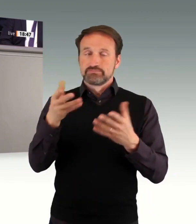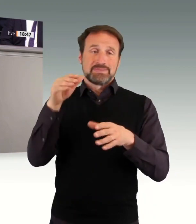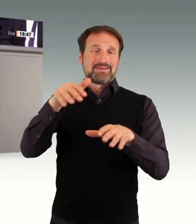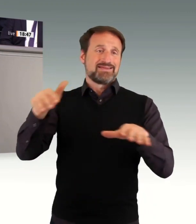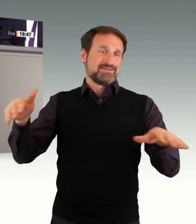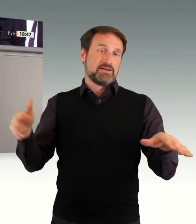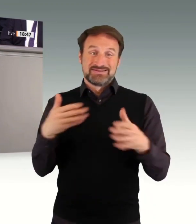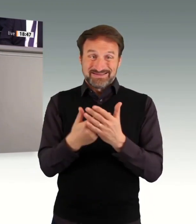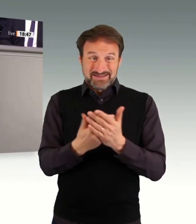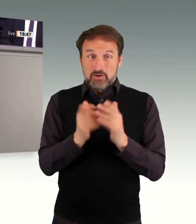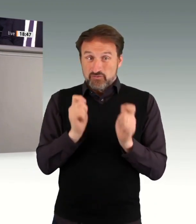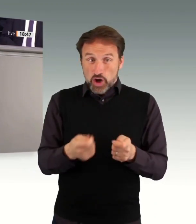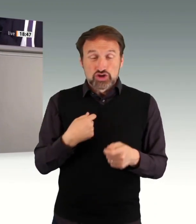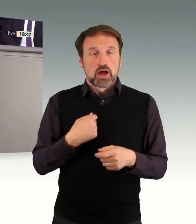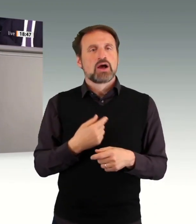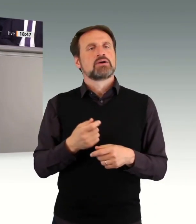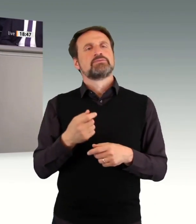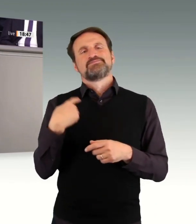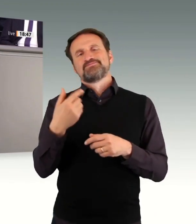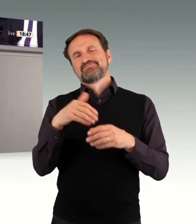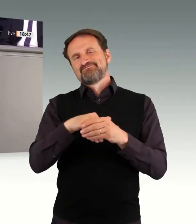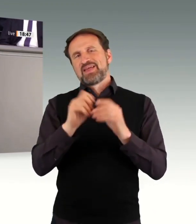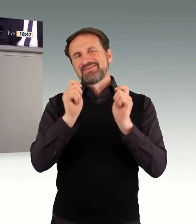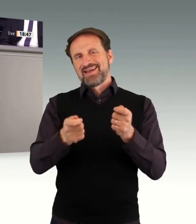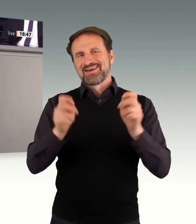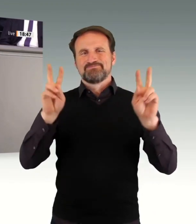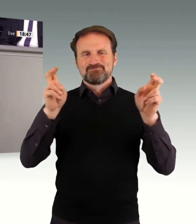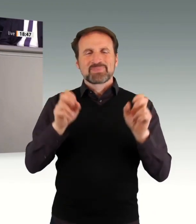Potenziale der Menschen mit Behinderung nutzen, so